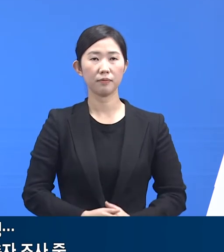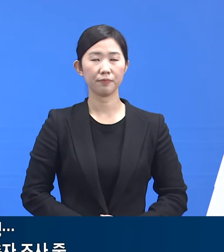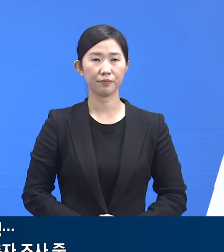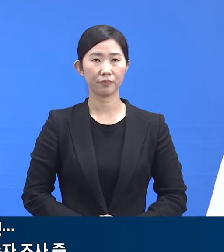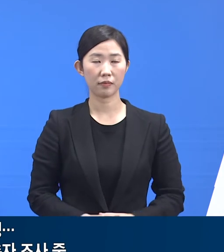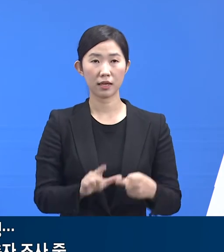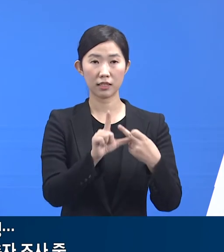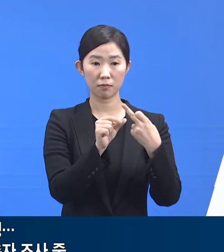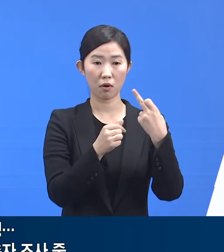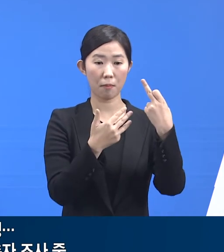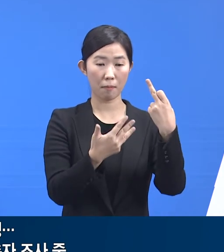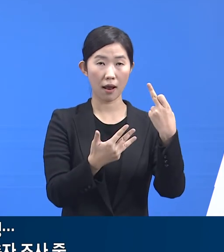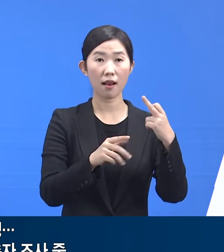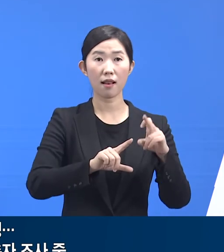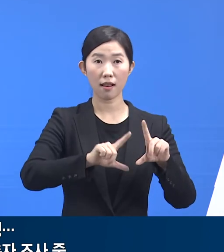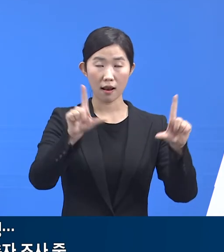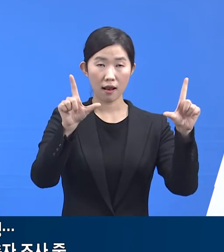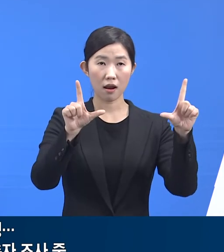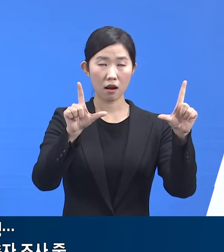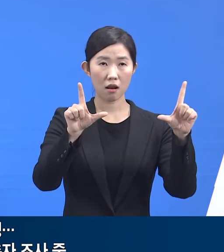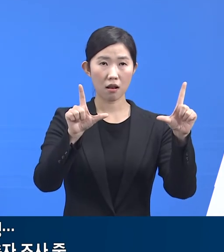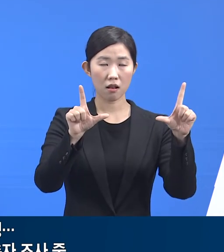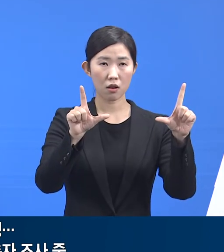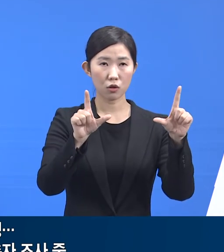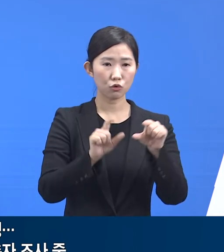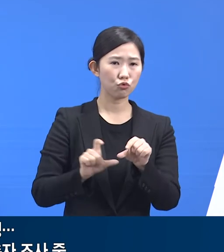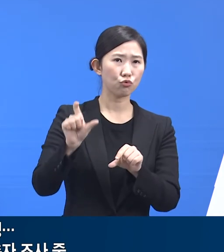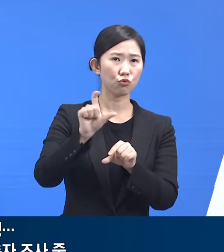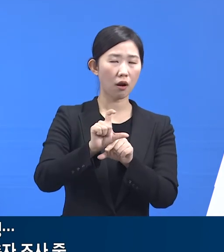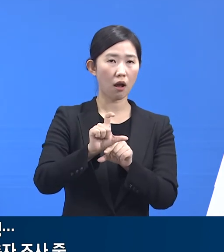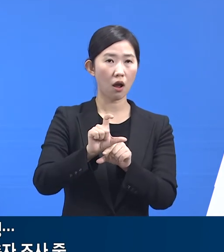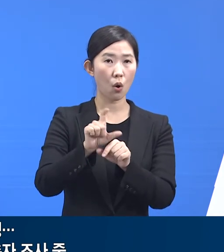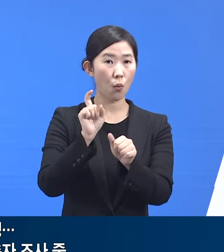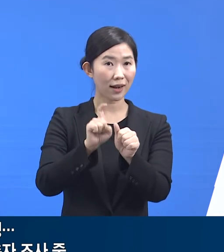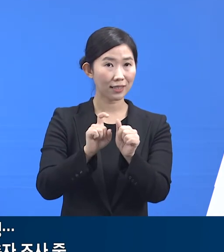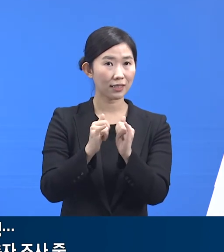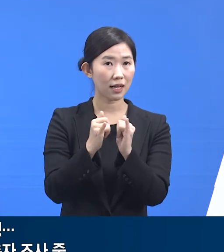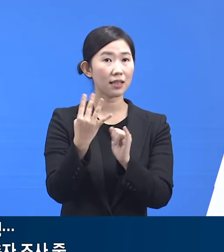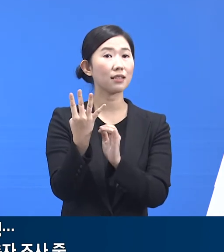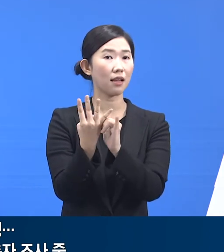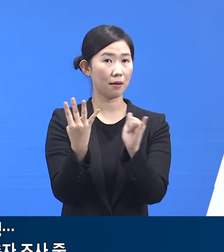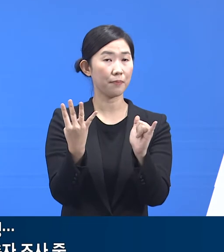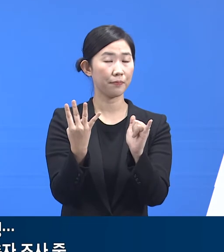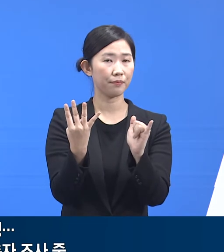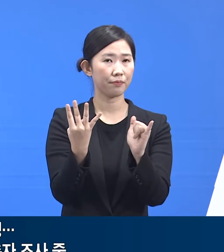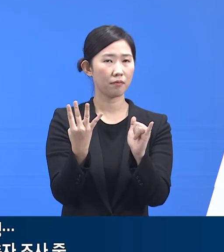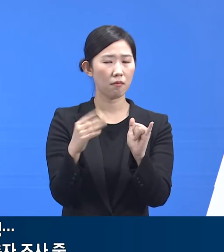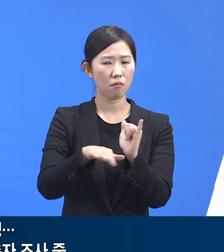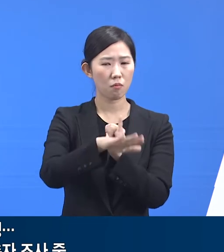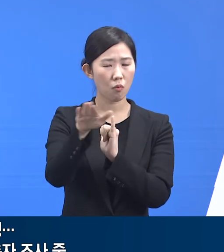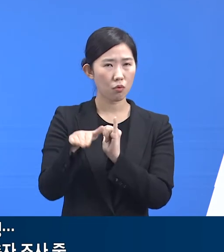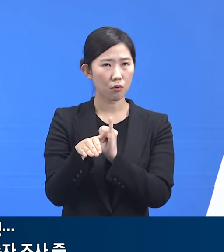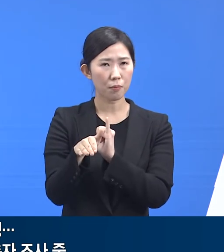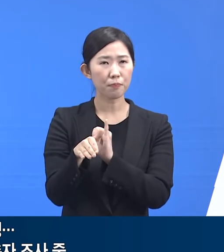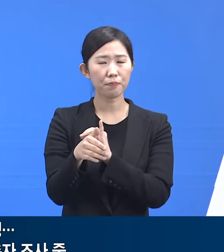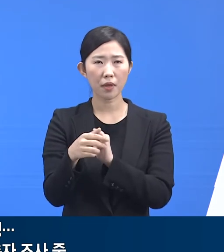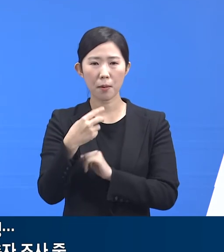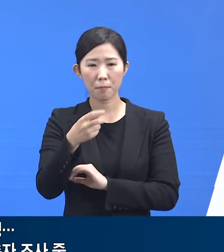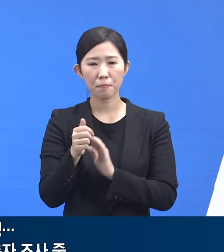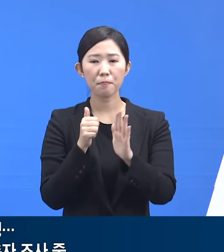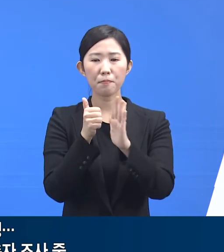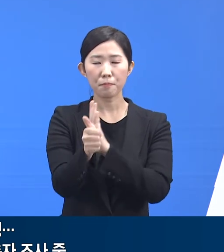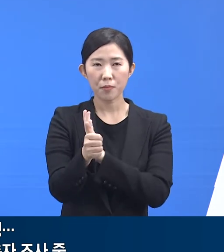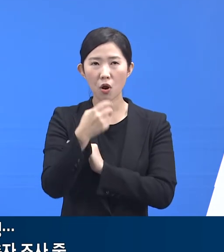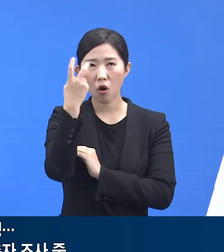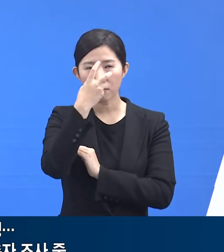12월 8일에 추가 확진 판정을 받은 신도 4명은 모두 예방적 방문 검사에서 확진